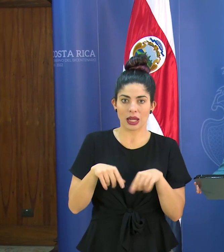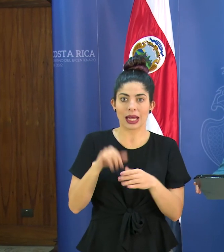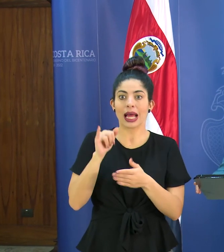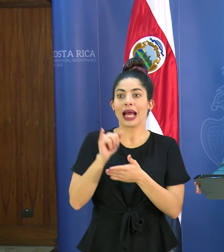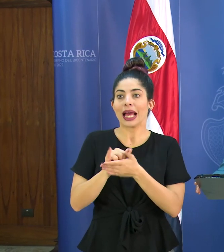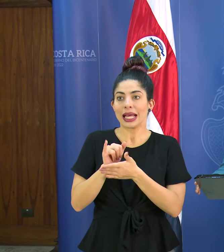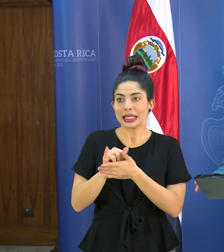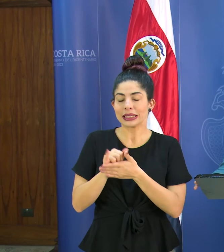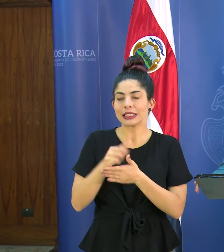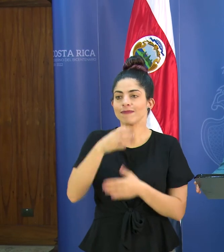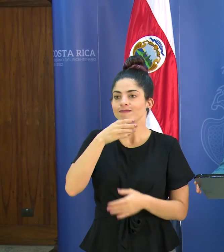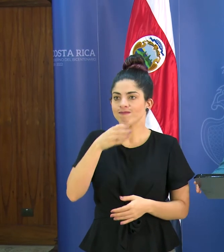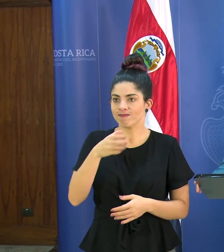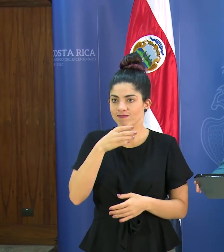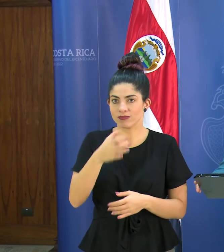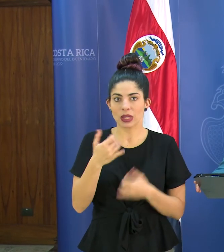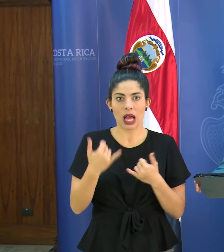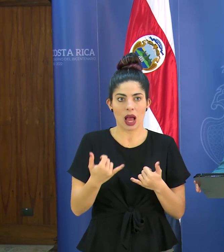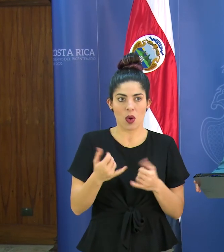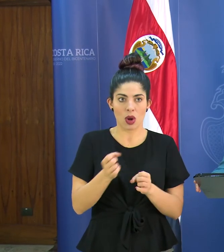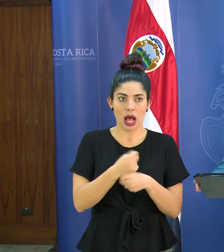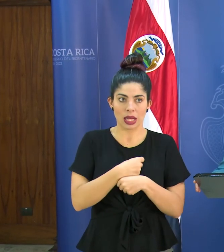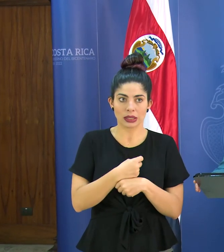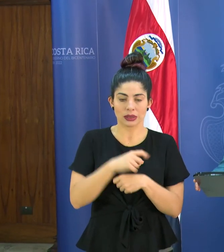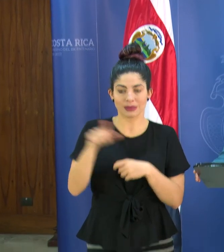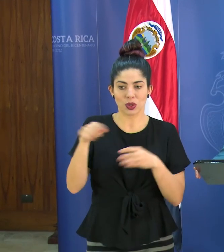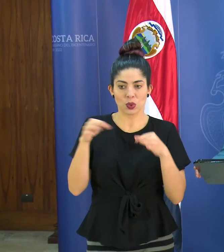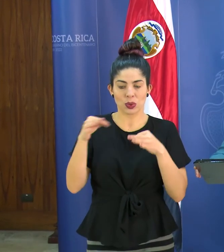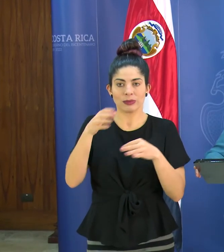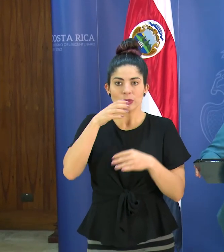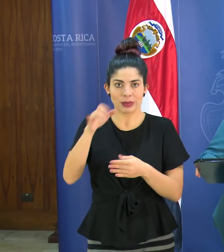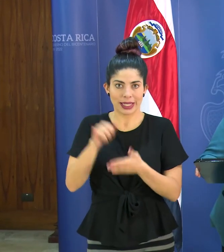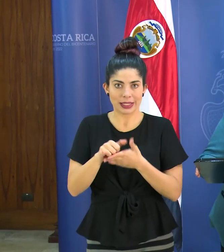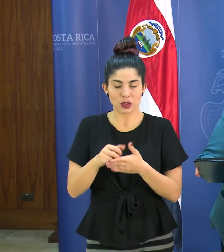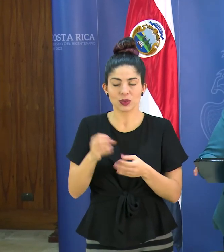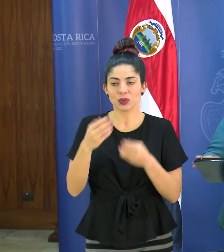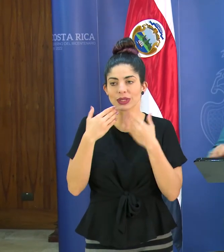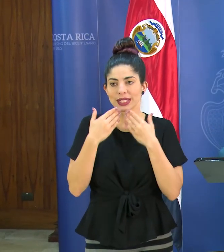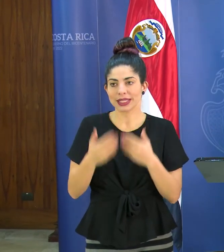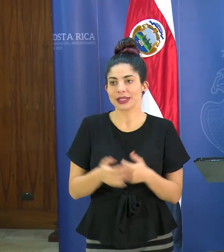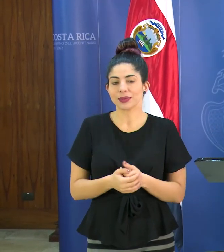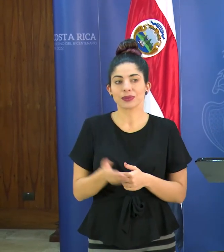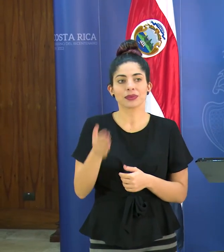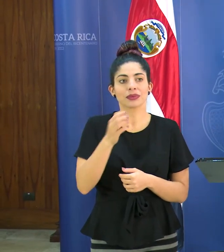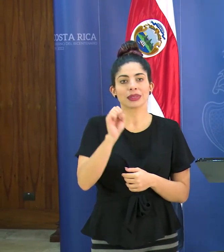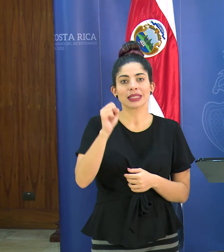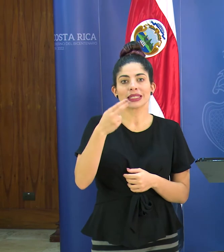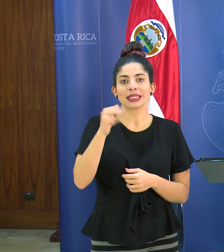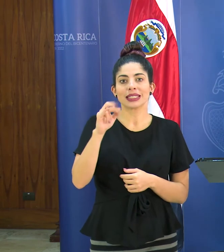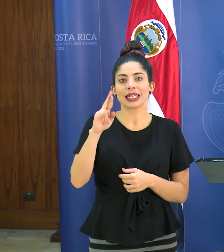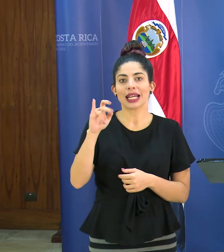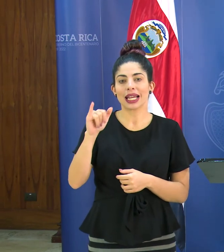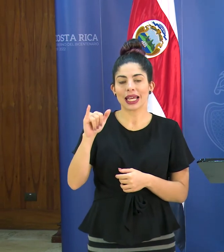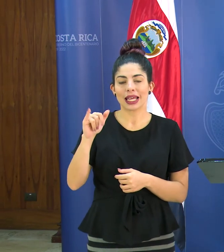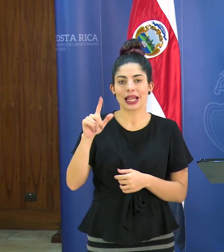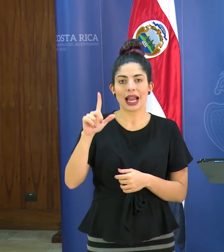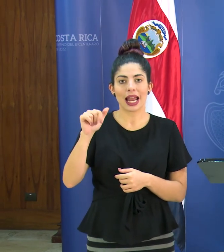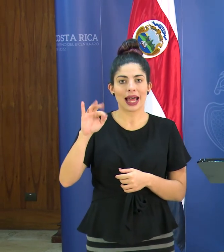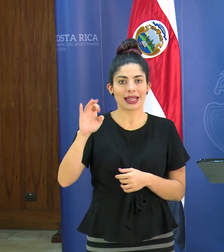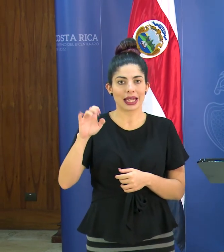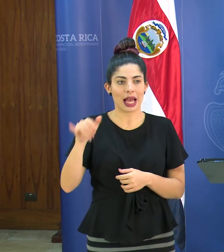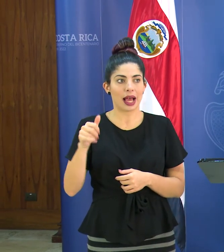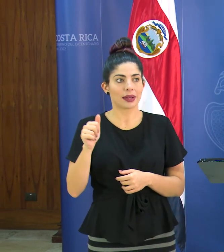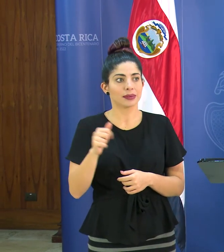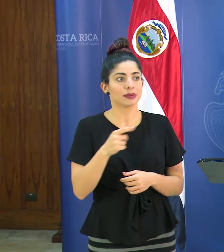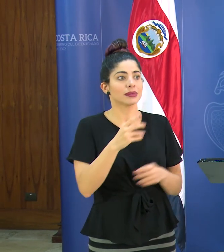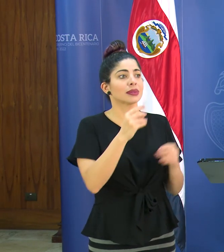la recomendación que estamos haciéndole al sector turismo muchas gracias Chirley Sandil Ateja por favor Bueno es